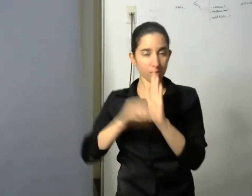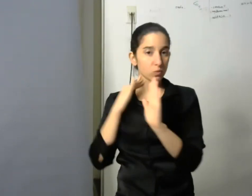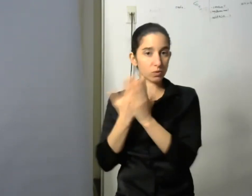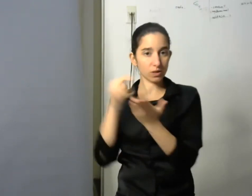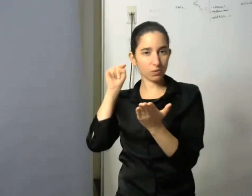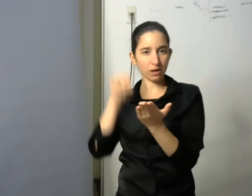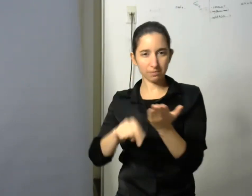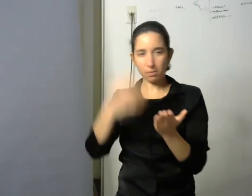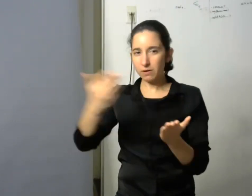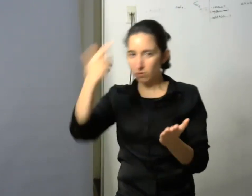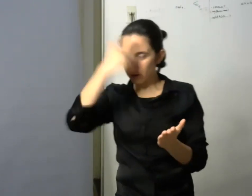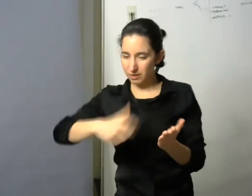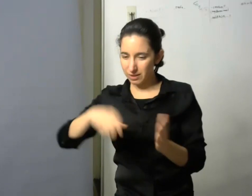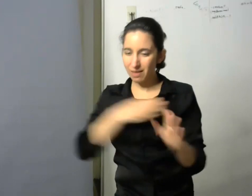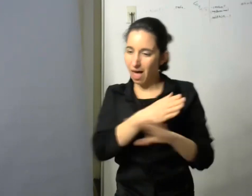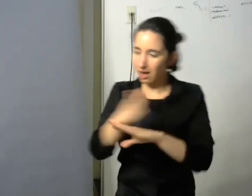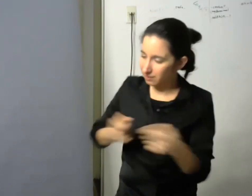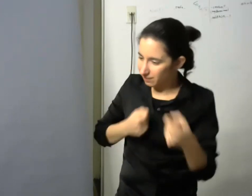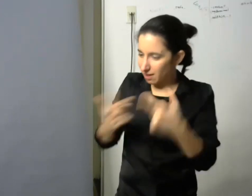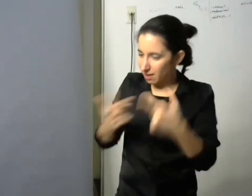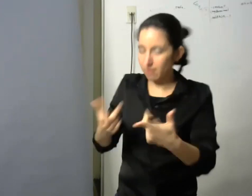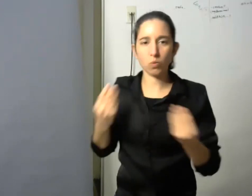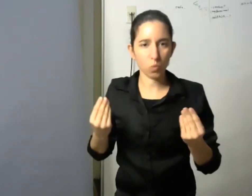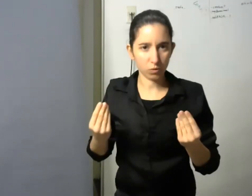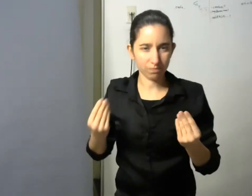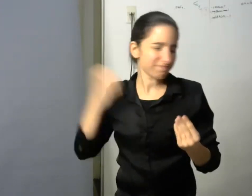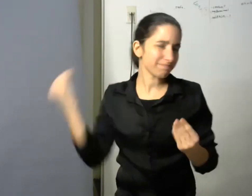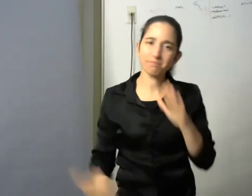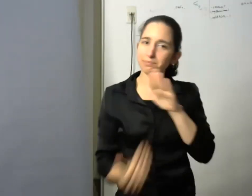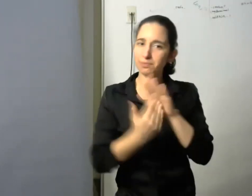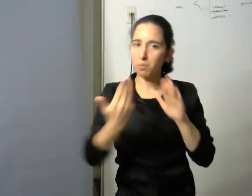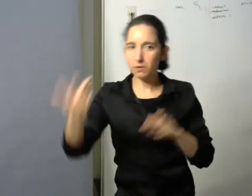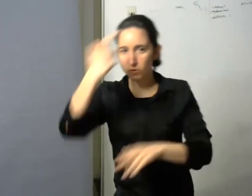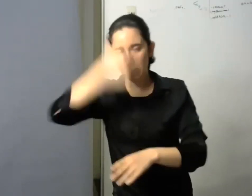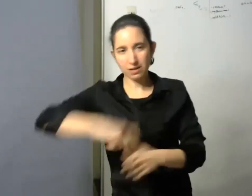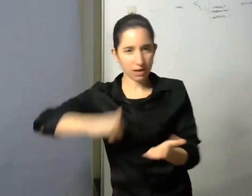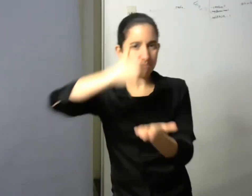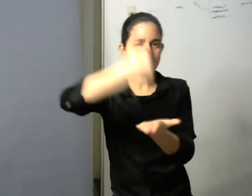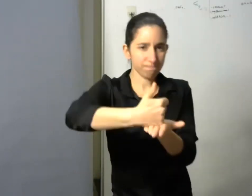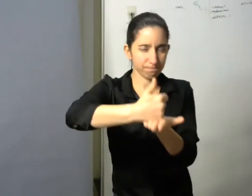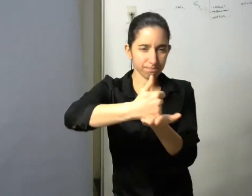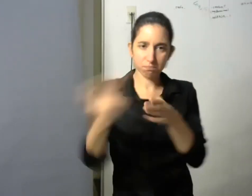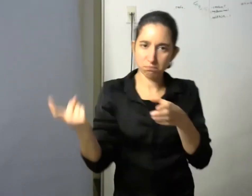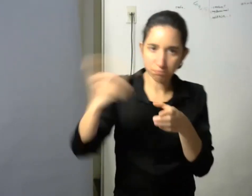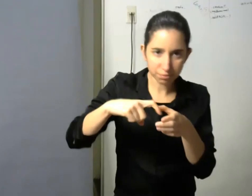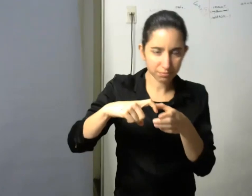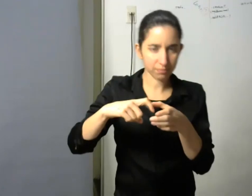por un lado la participación de las propias personas con discapacidad en este caso de las organizaciones de la sociedad civil